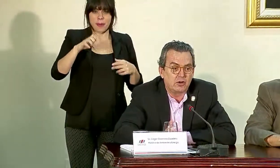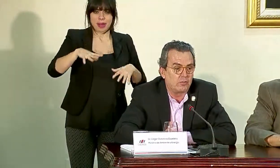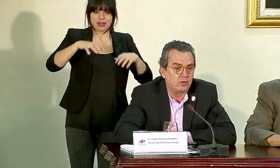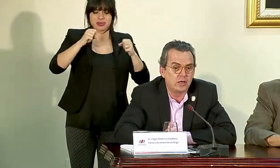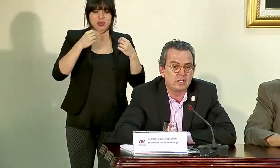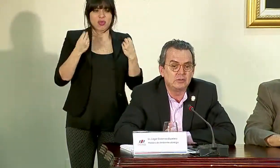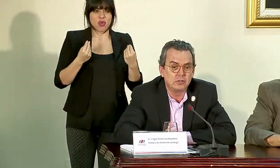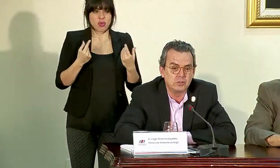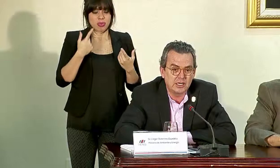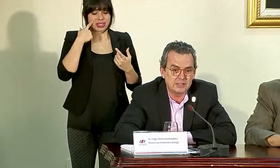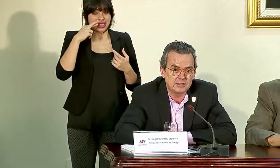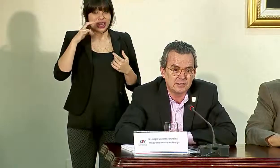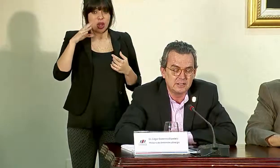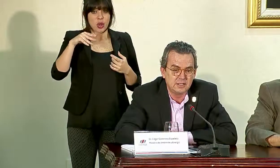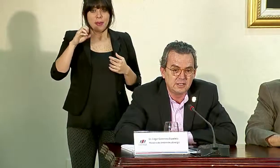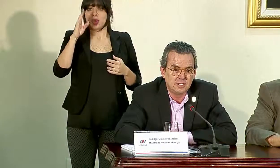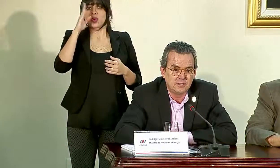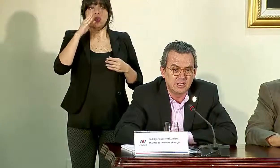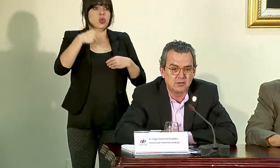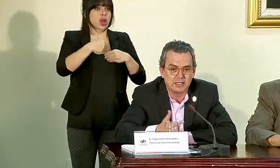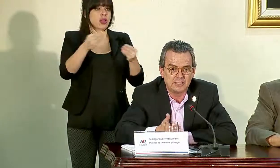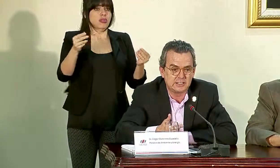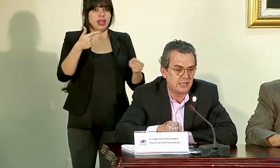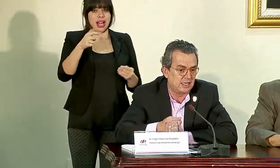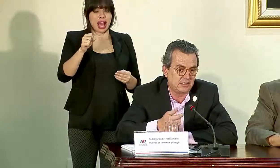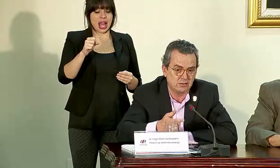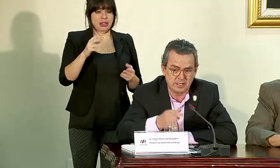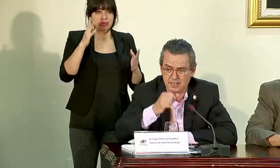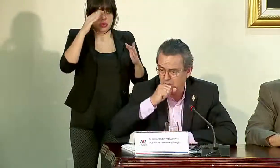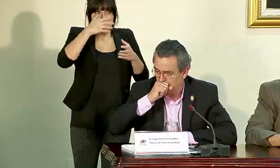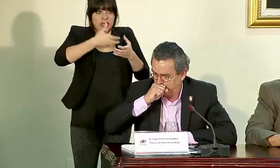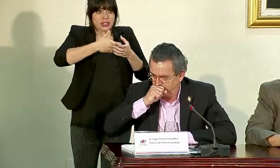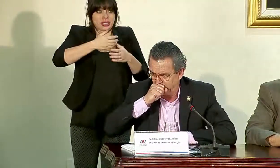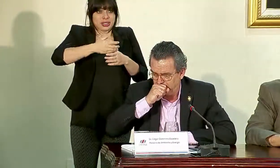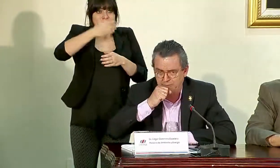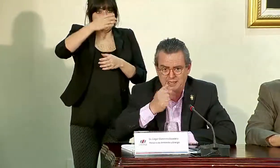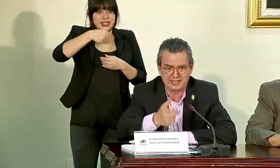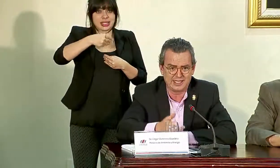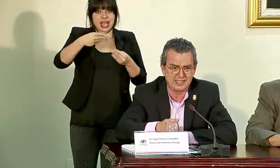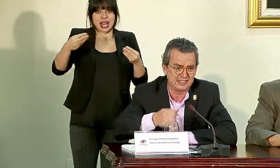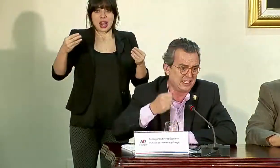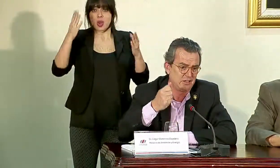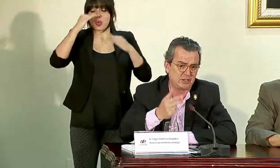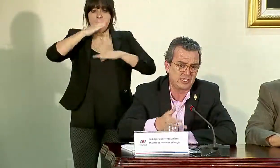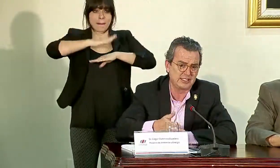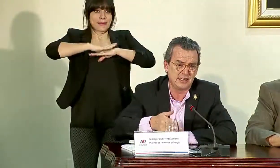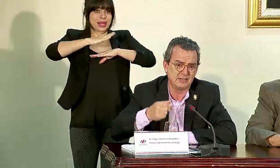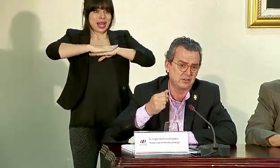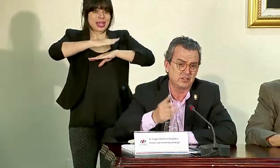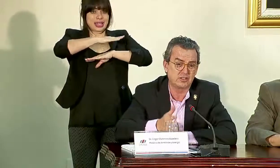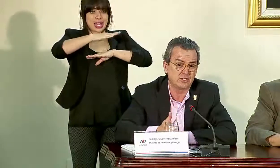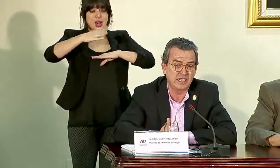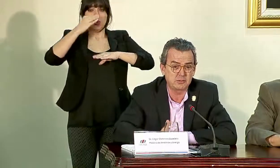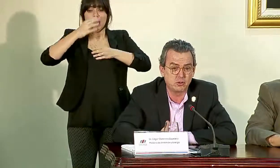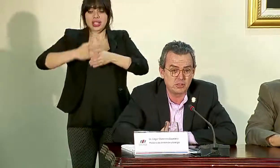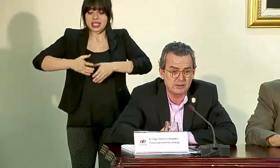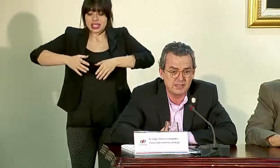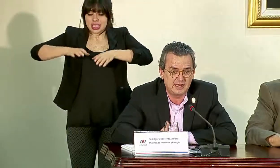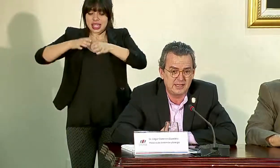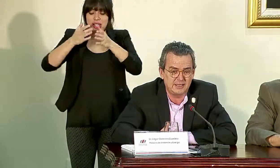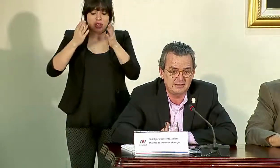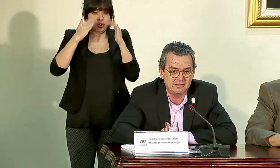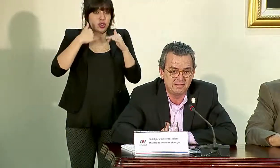Si Recope nunca ha distribuido gas, o no tiene cisterna, no tiene planteles, no tiene cilindros, no tiene